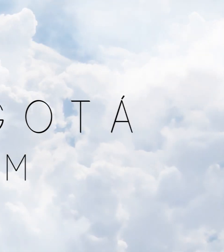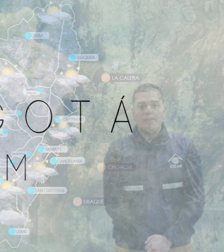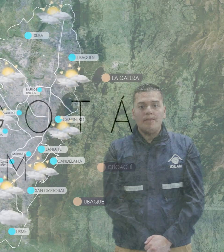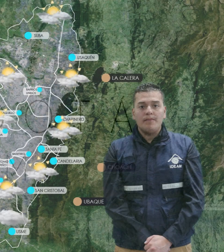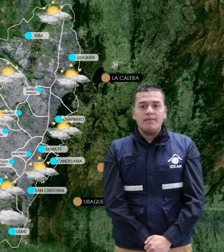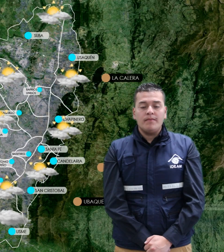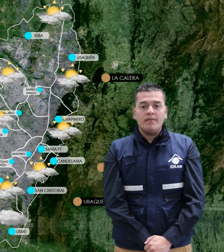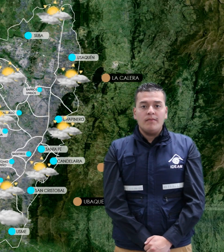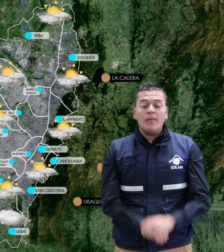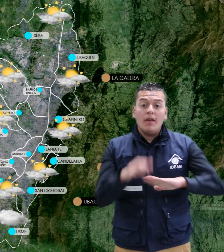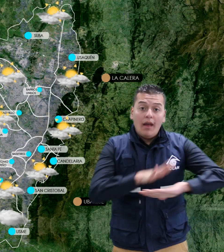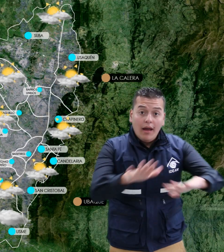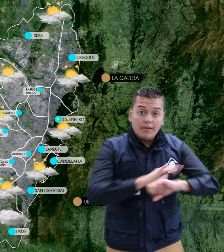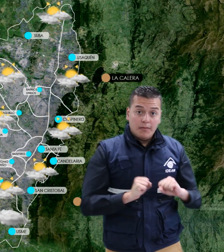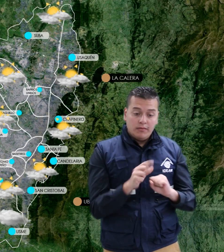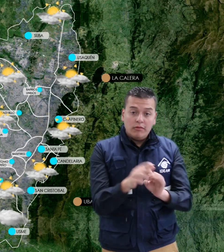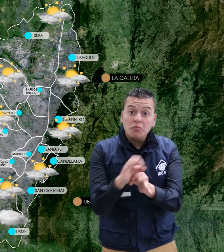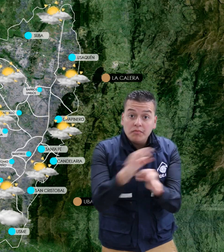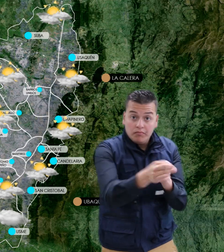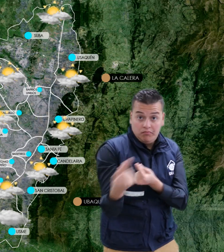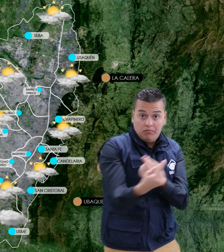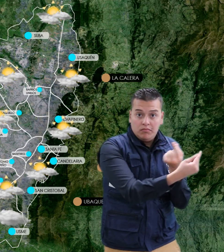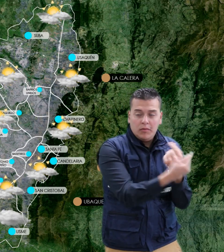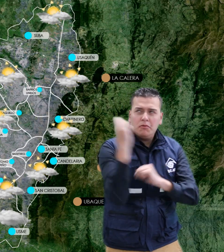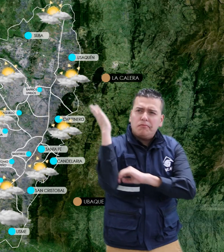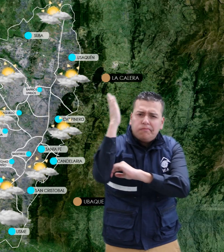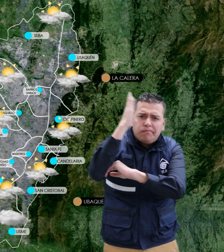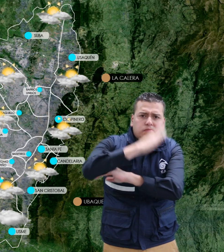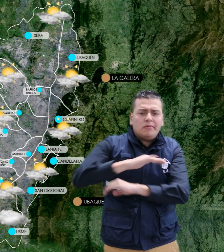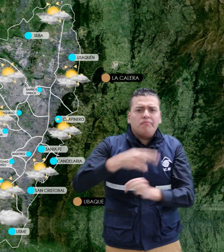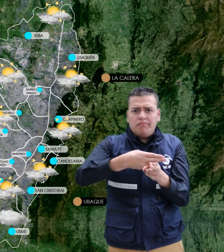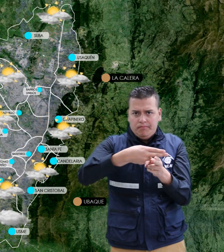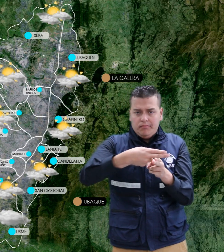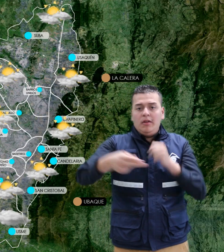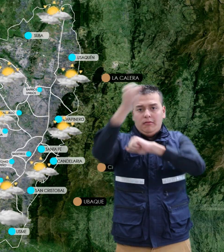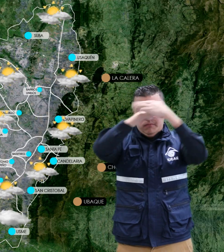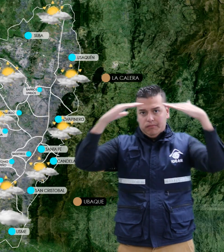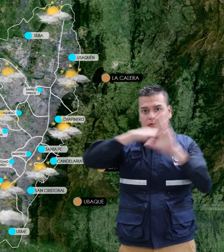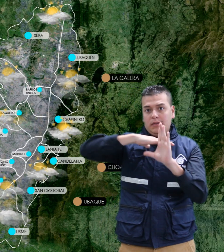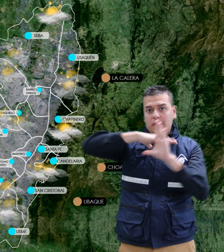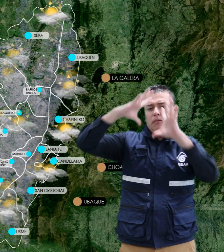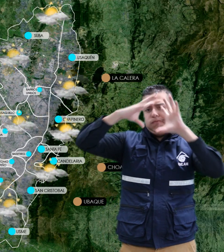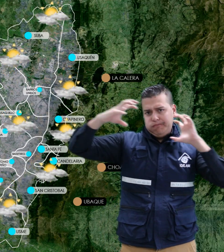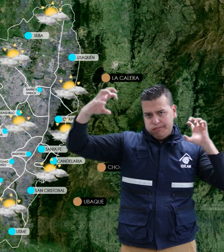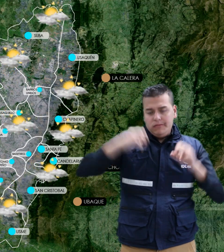Para la ciudad de Bogotá y La Sabana, en el transcurso de la jornada, se prevén condiciones de cielo parcialmente nublado, tiempo